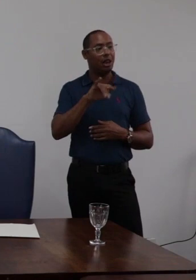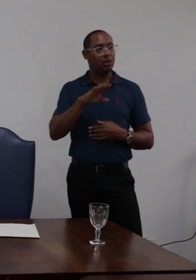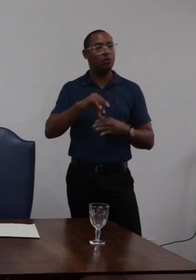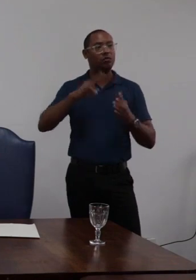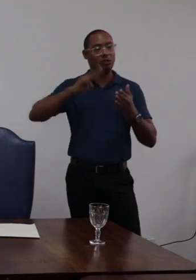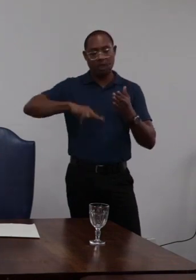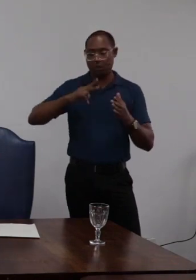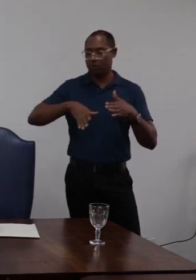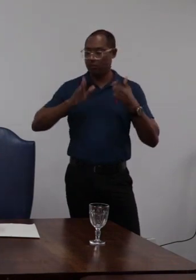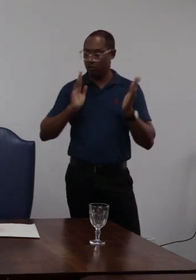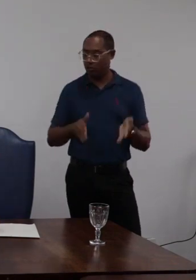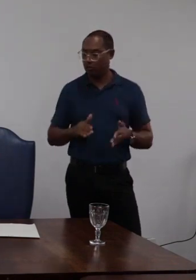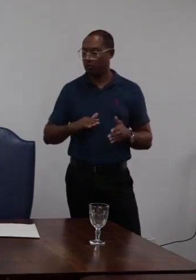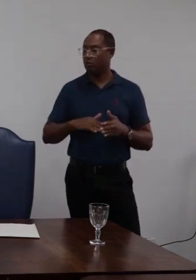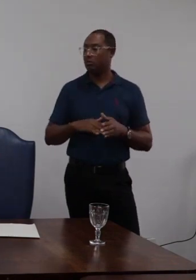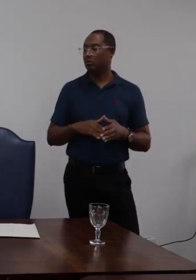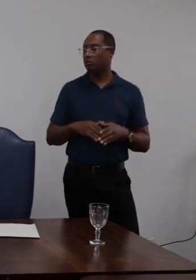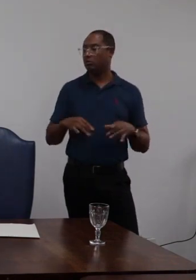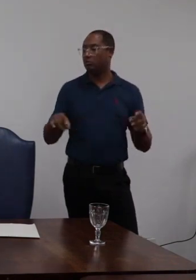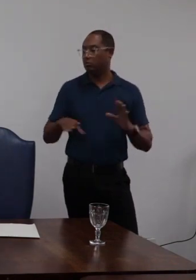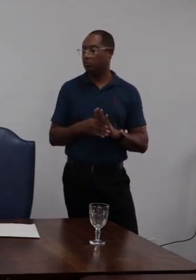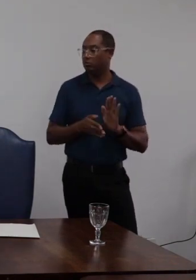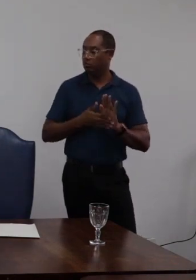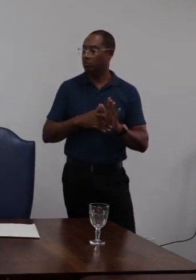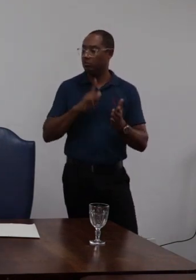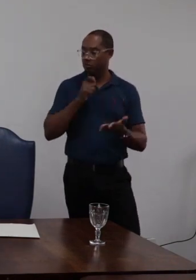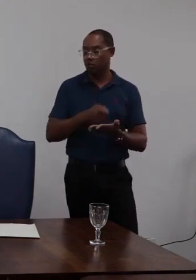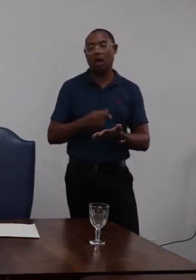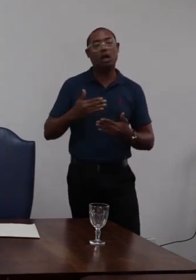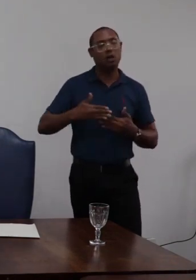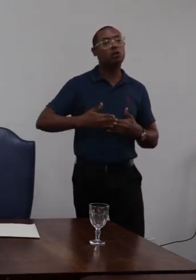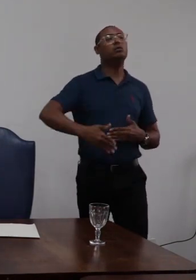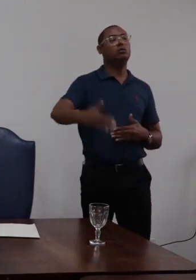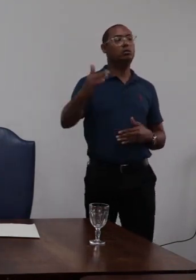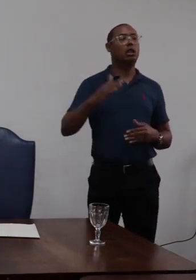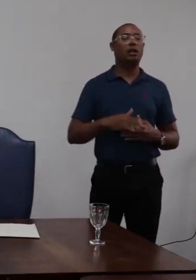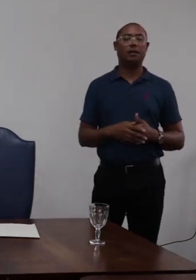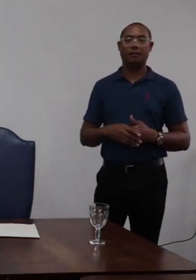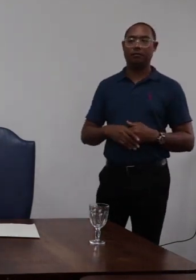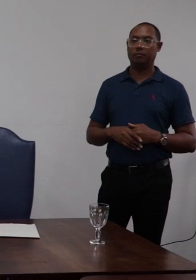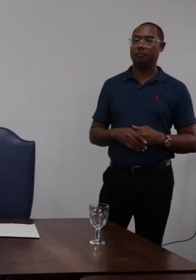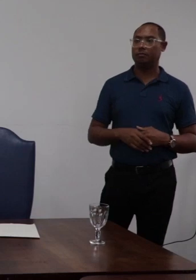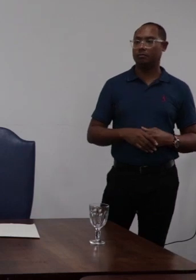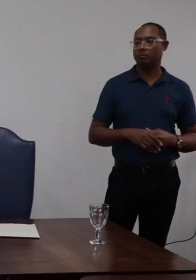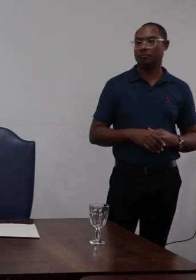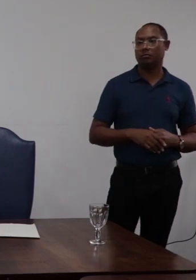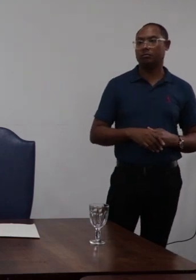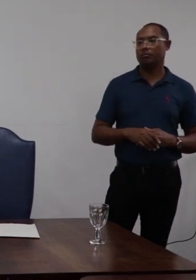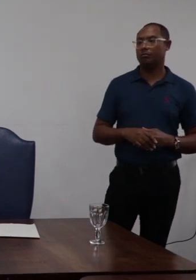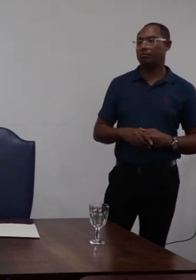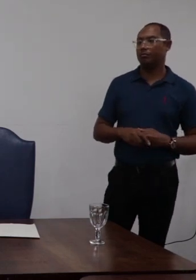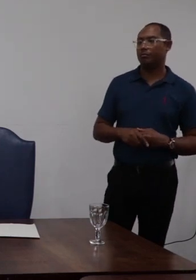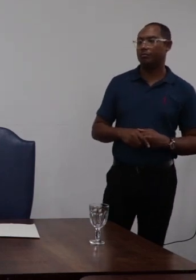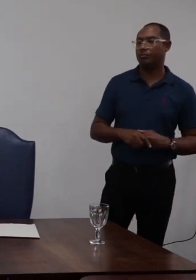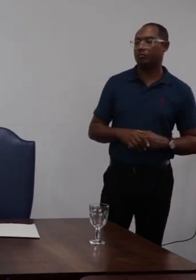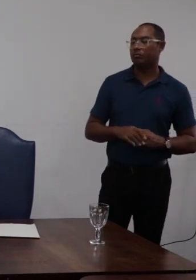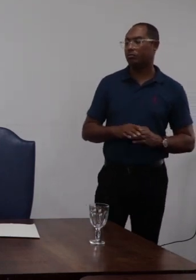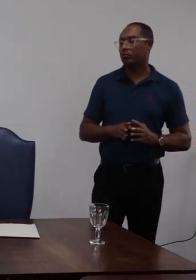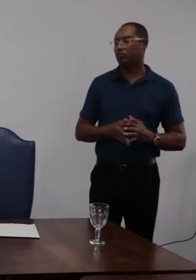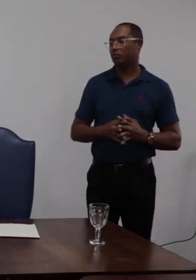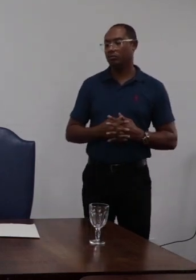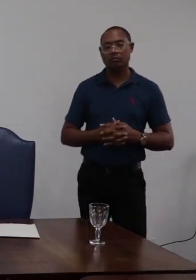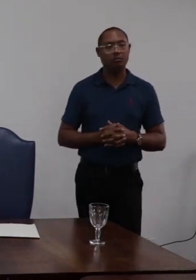leitura do seu parecer portanto a gente precisa encaminhar sobre a apreciação dessa matéria